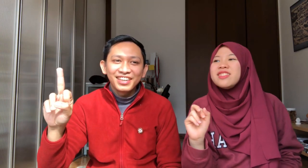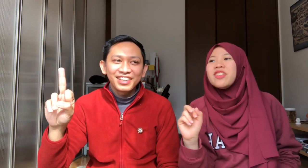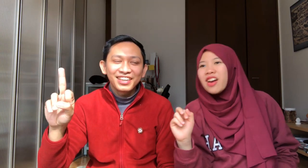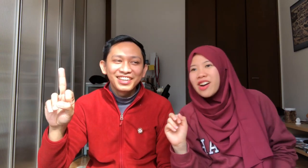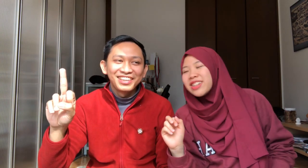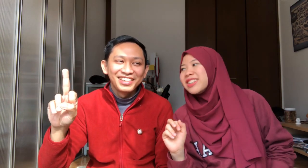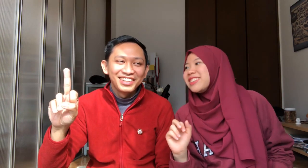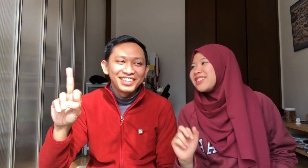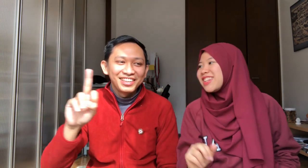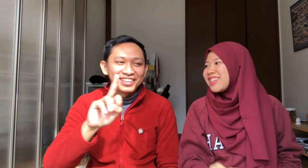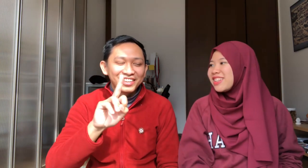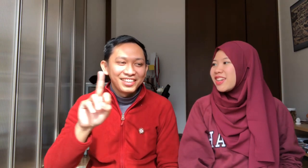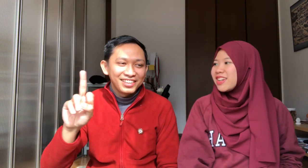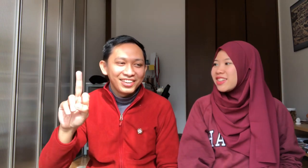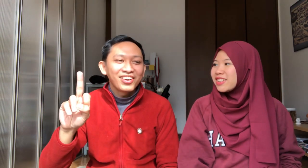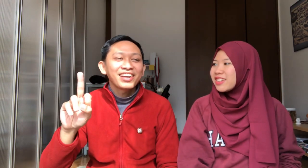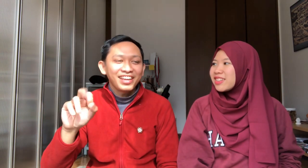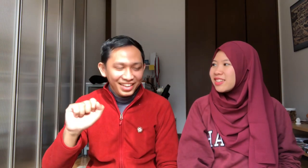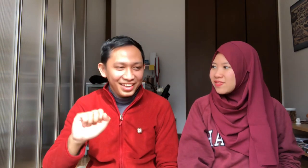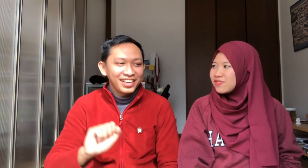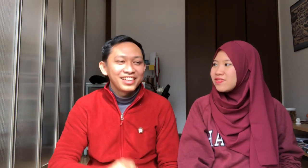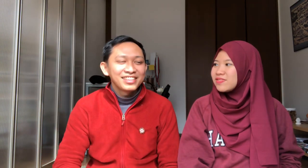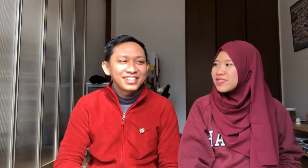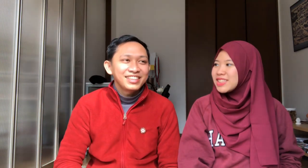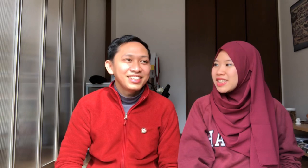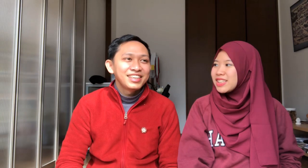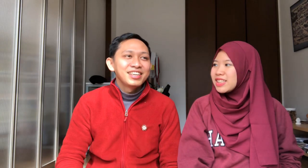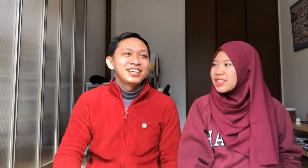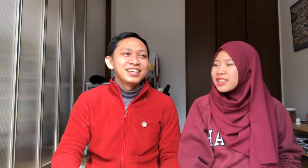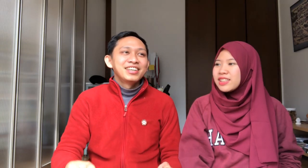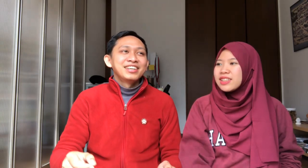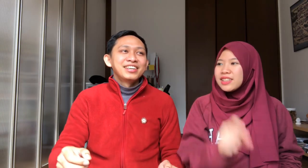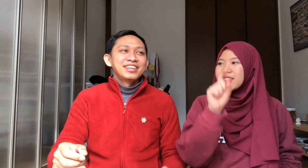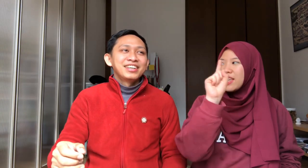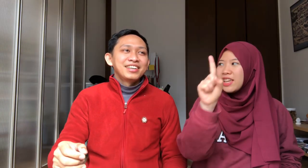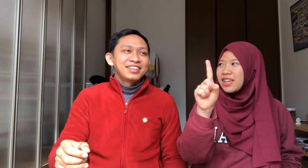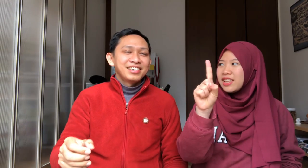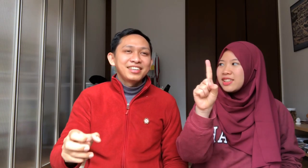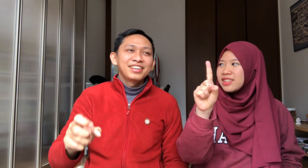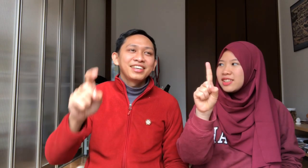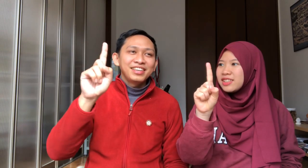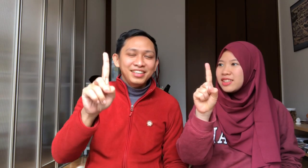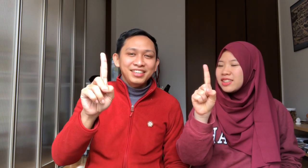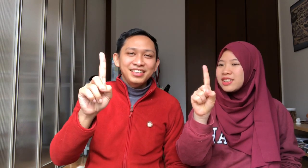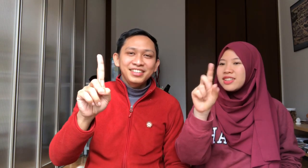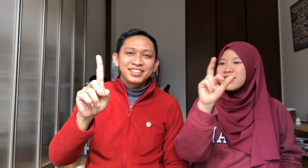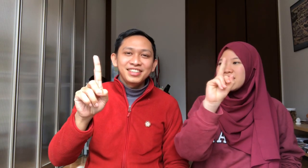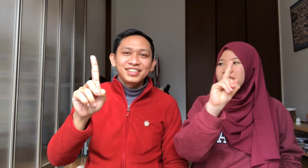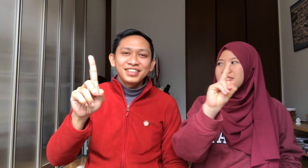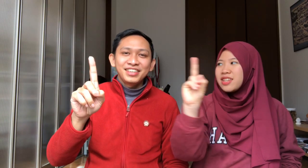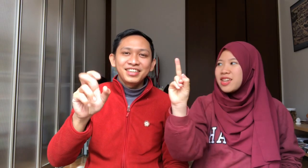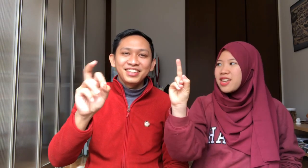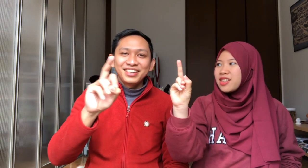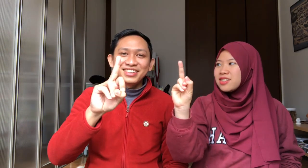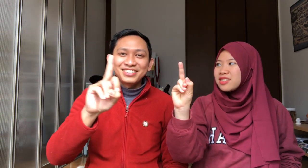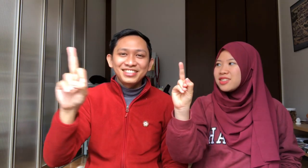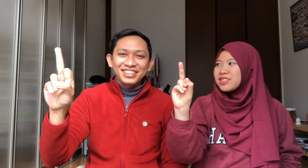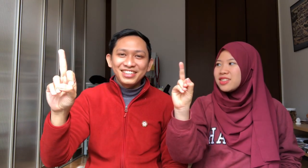Zero Gitu Jadinya Oke Jadi He He Je Je